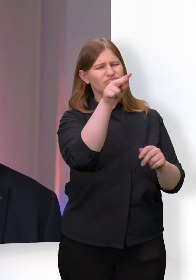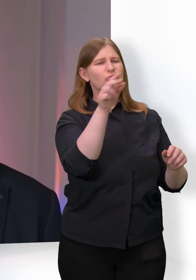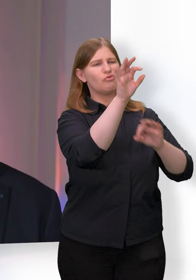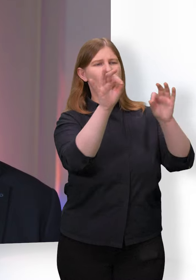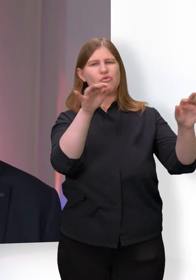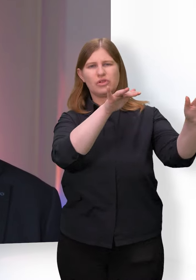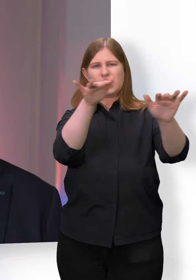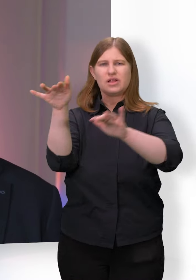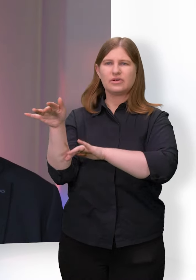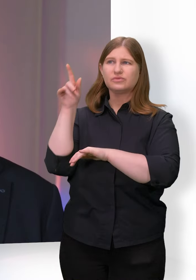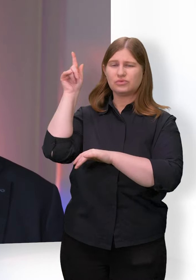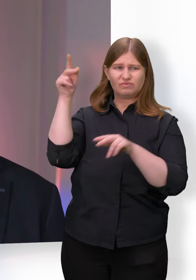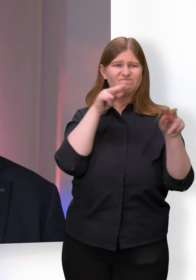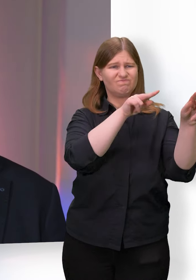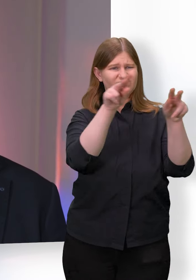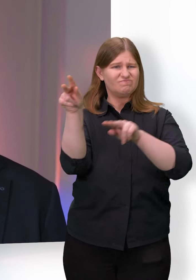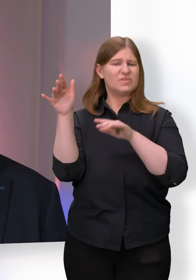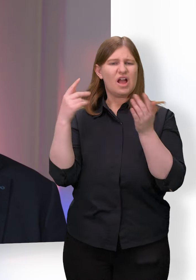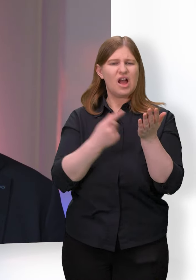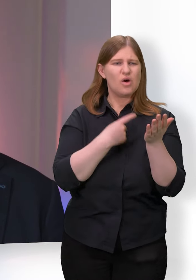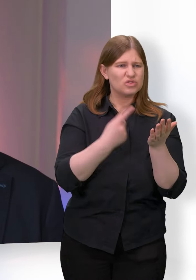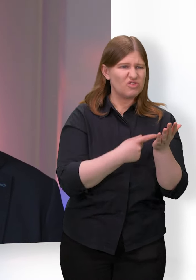Und du siehst die Herausforderungen, mit denen sie es zu tun haben.